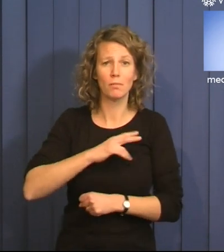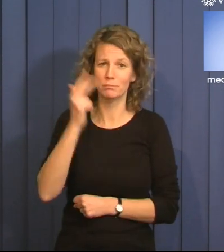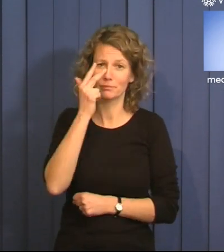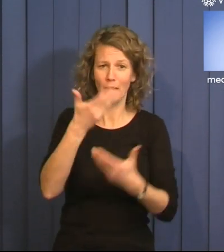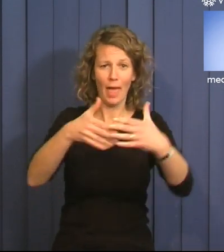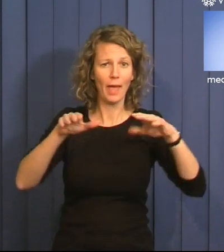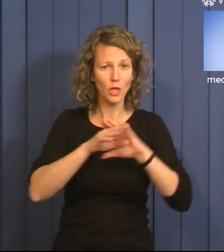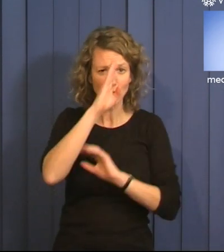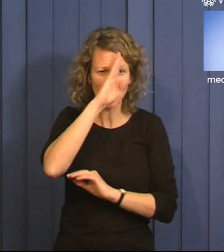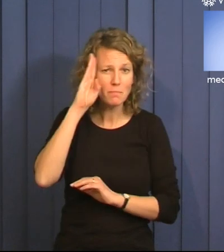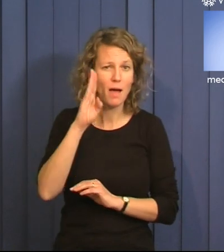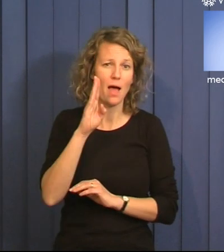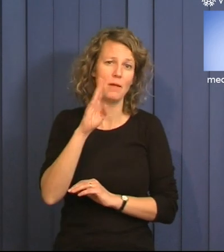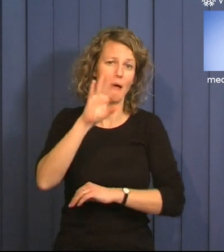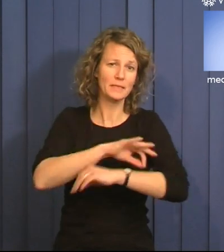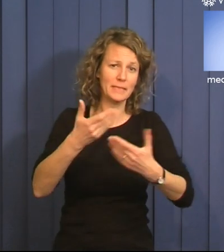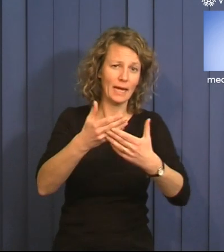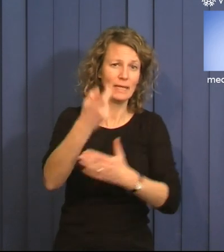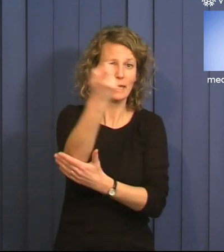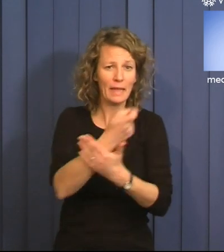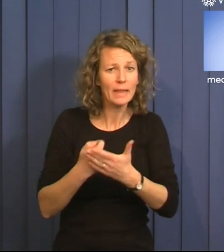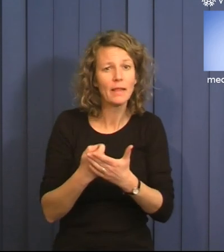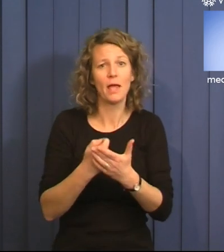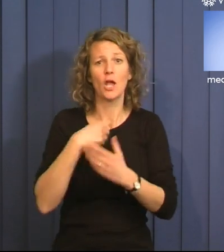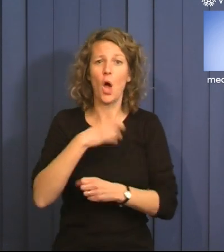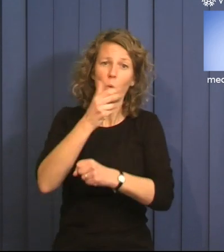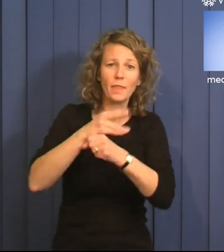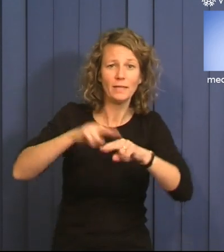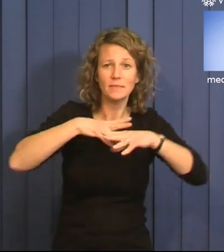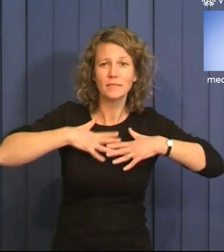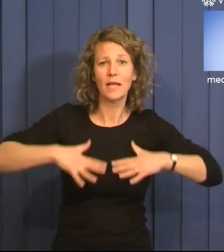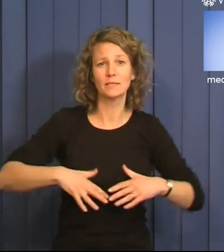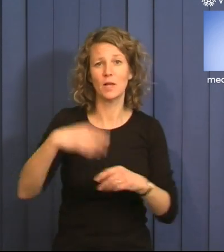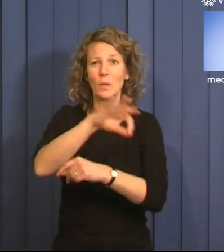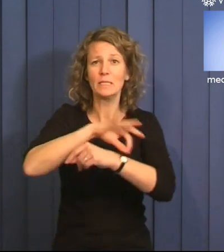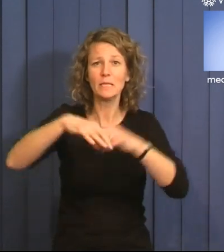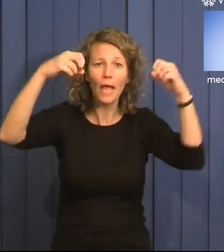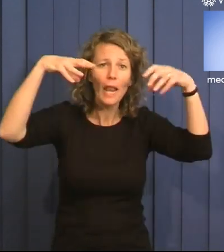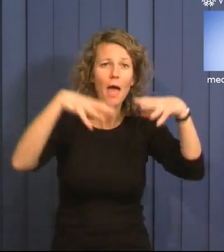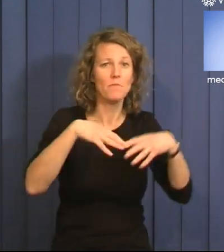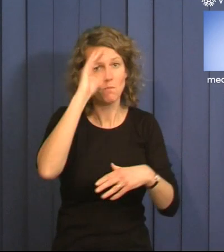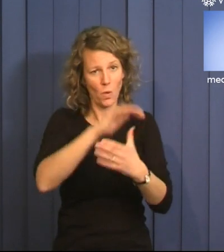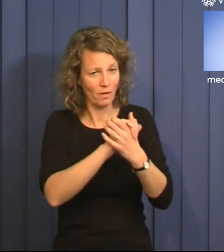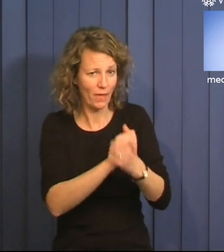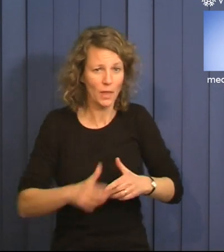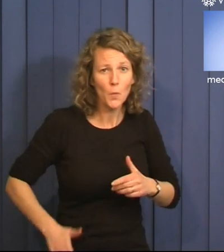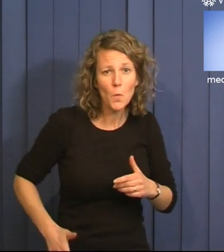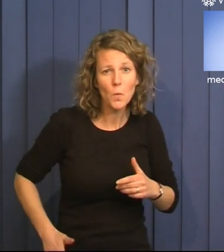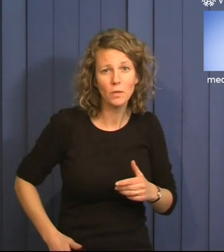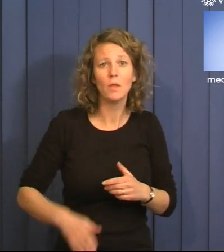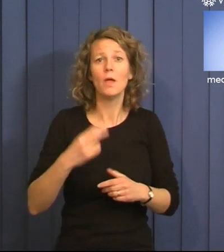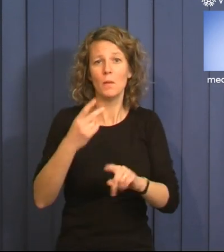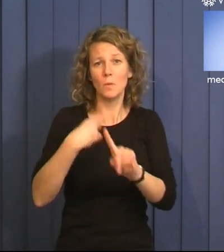lägenhet på Östermalm med en välplanerad walk-in closet, hotellkänsla och designerlampor. Jag hade pojkvän, hund och en